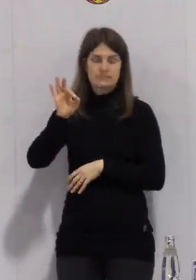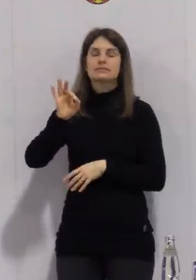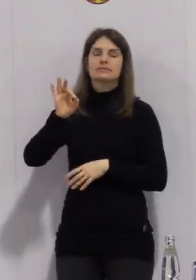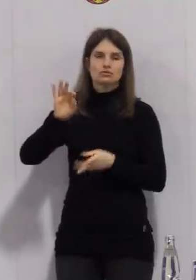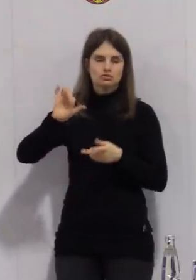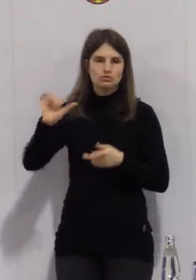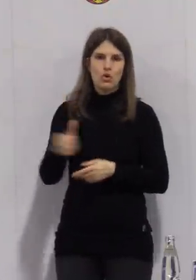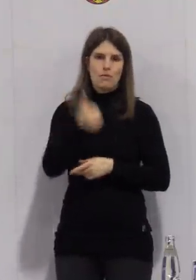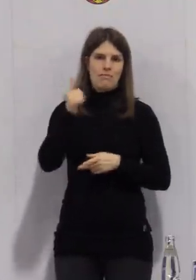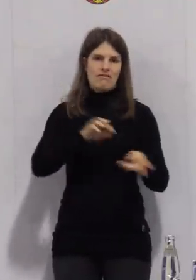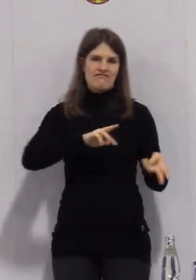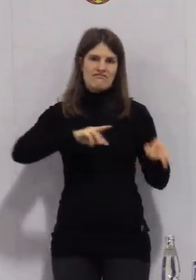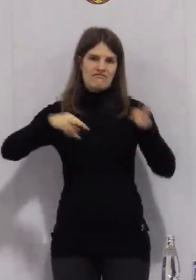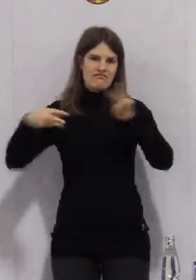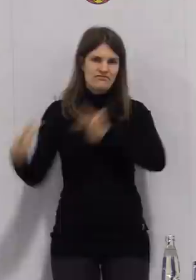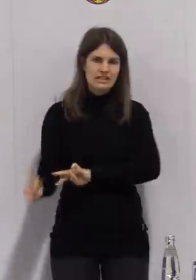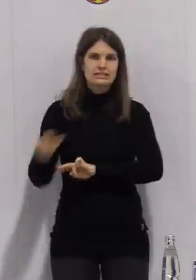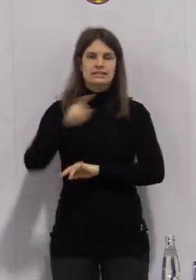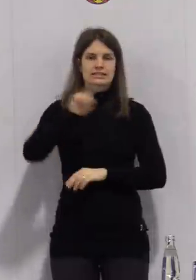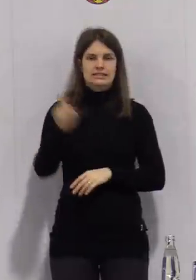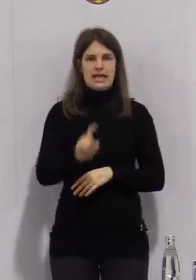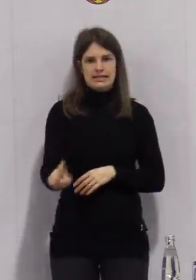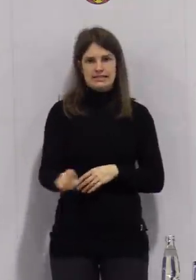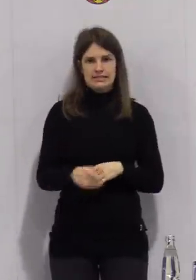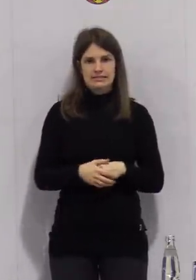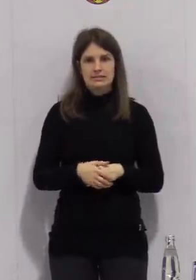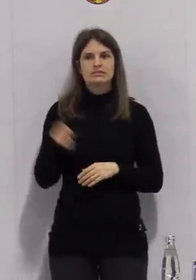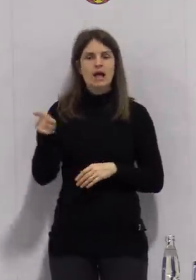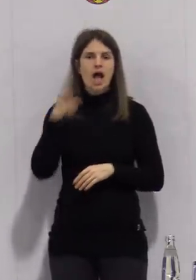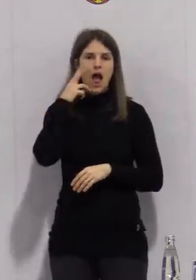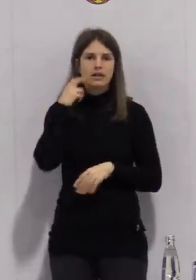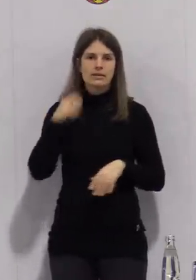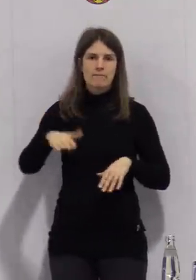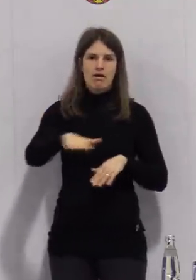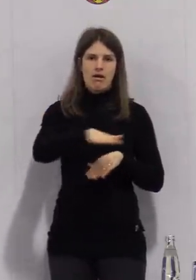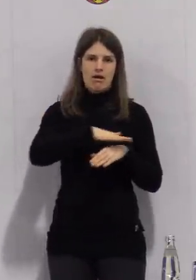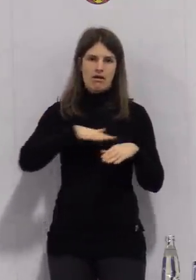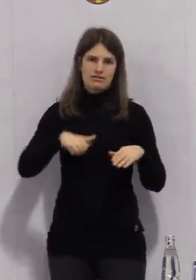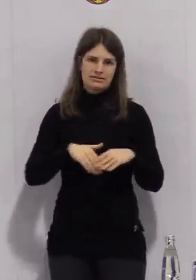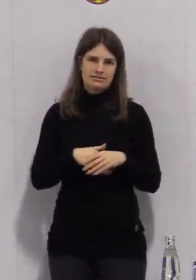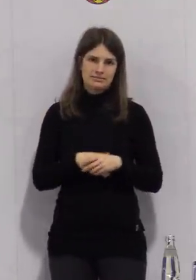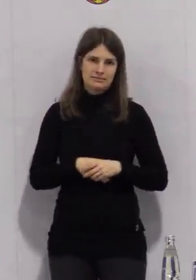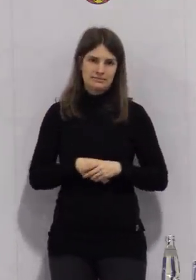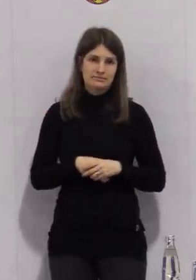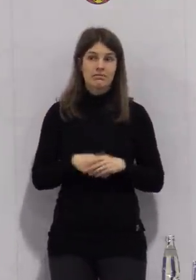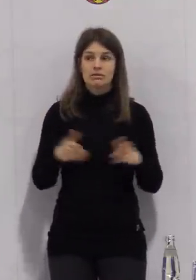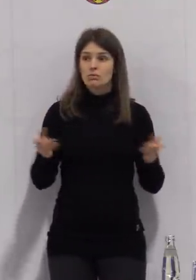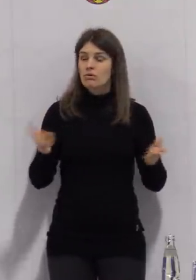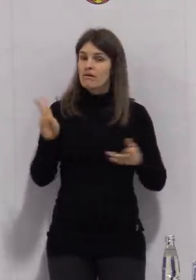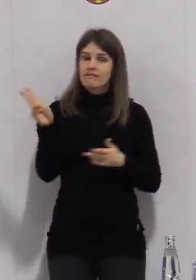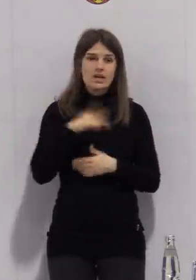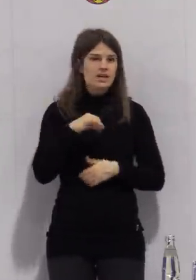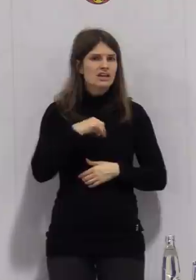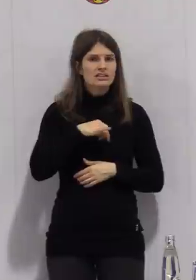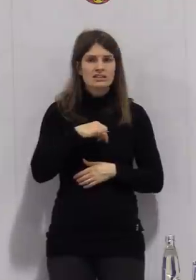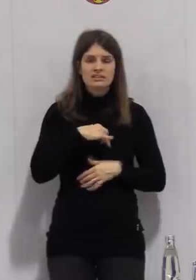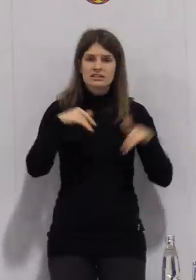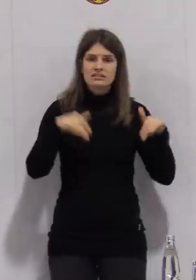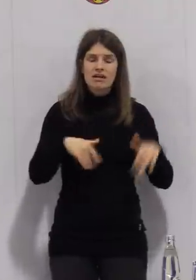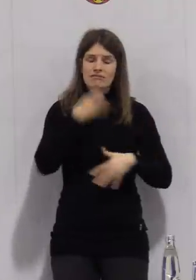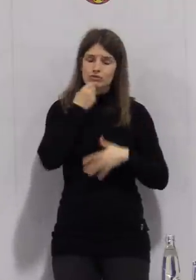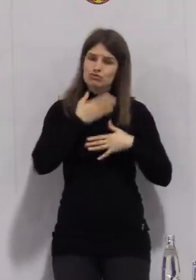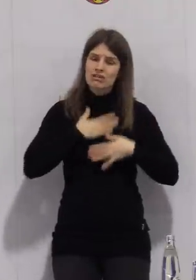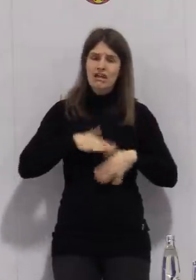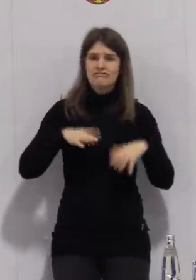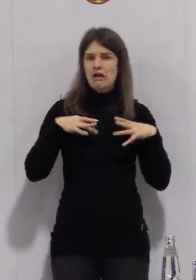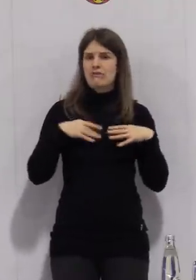in Zeit auf dem Altmarkt. Auch hier bitte ich jetzt alle, die Interesse haben, diese Möglichkeit